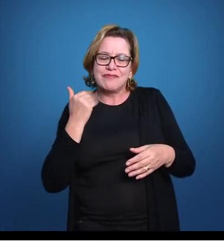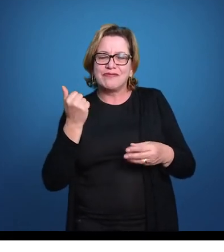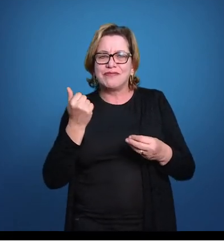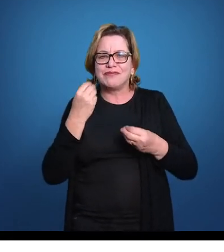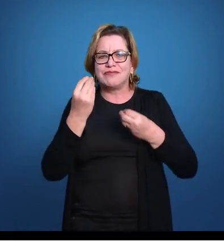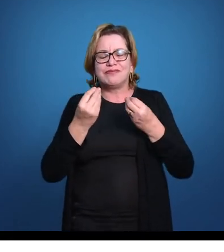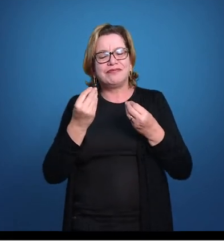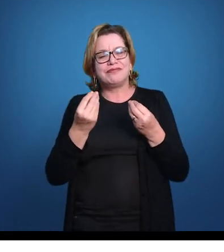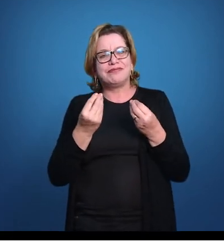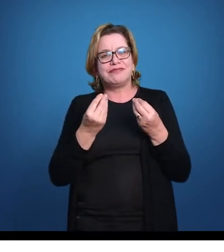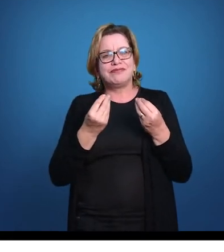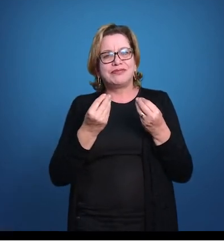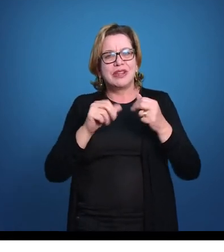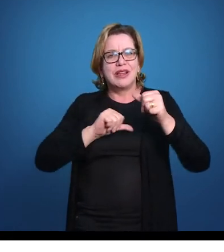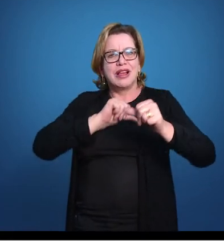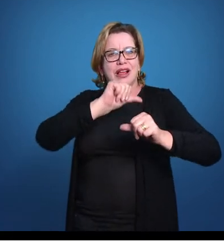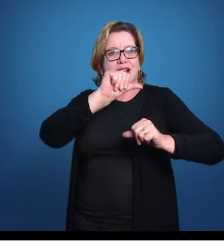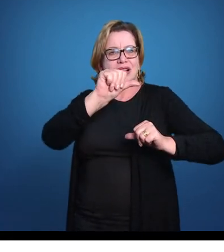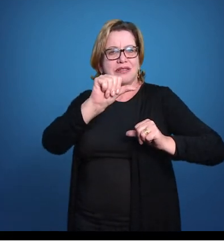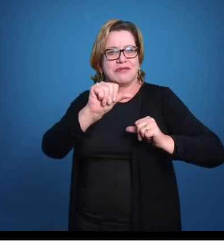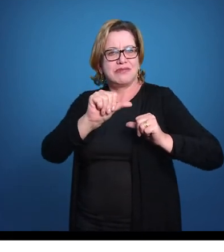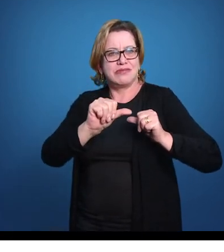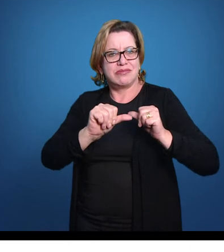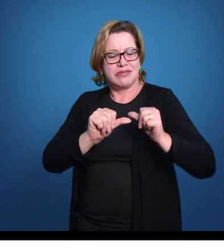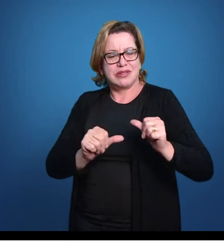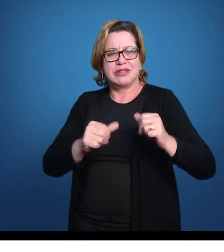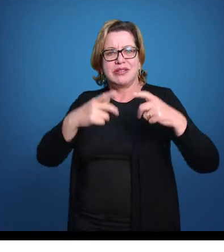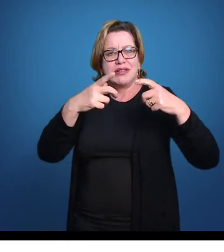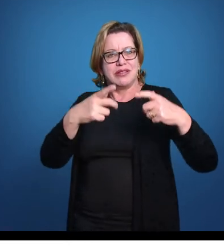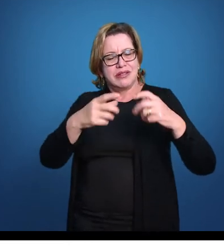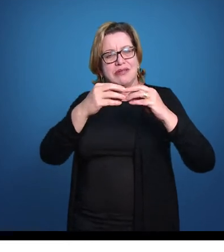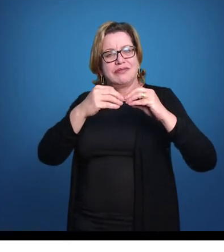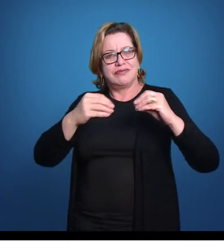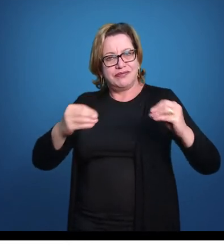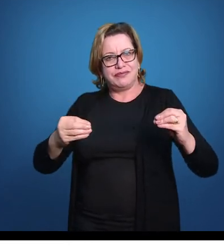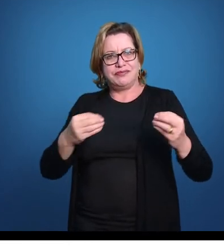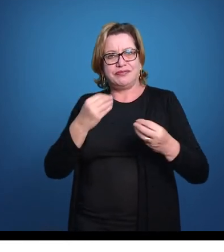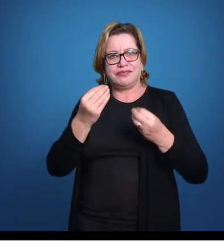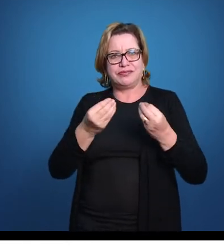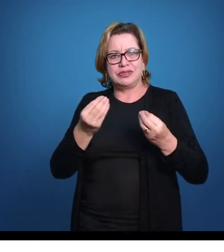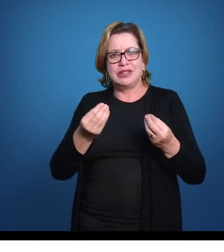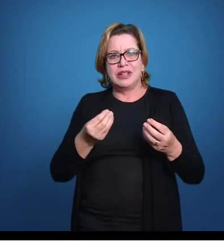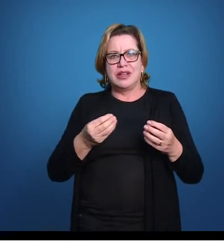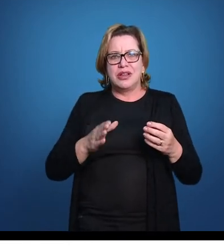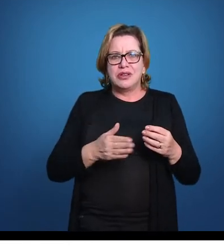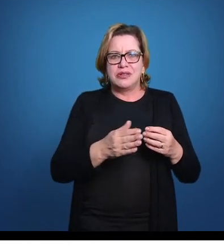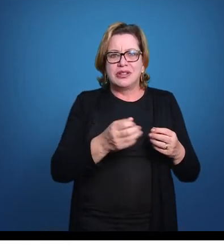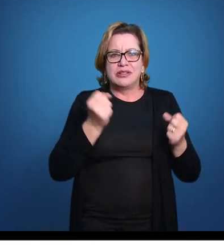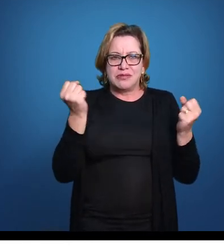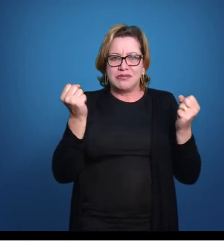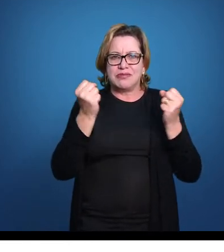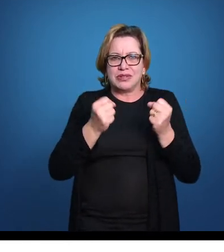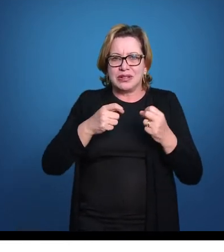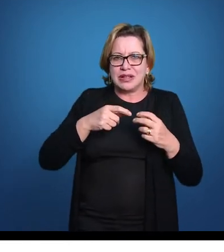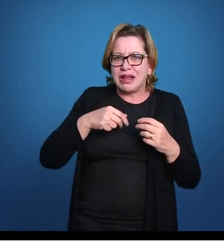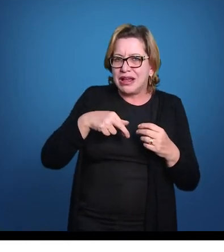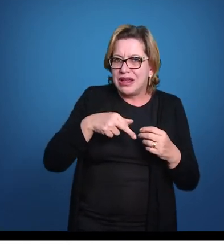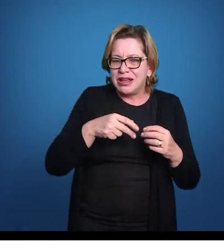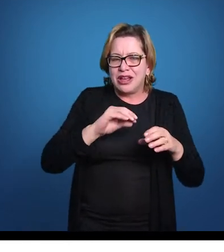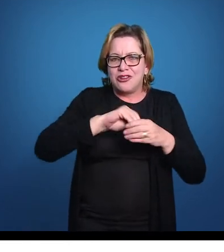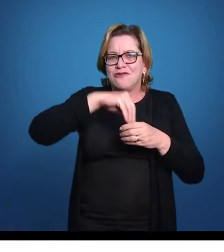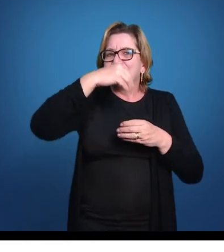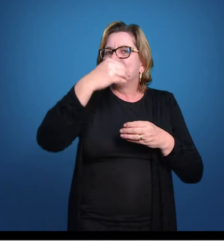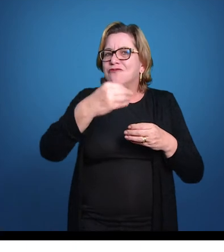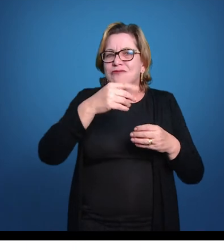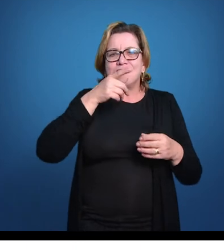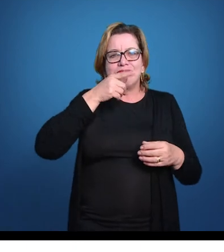transição para o ambiente terrestre, no sentido de que esses bichos pudessem caminhar fora da água.